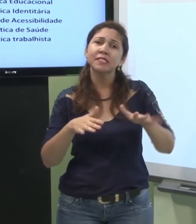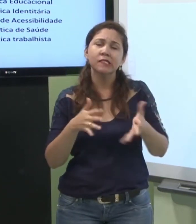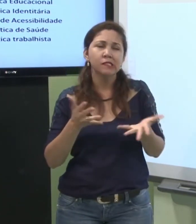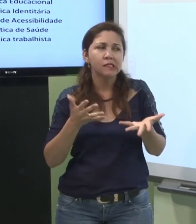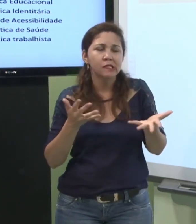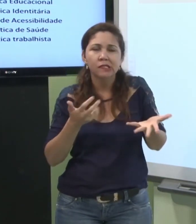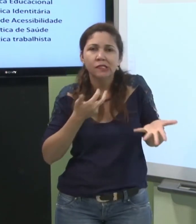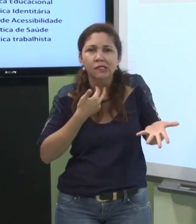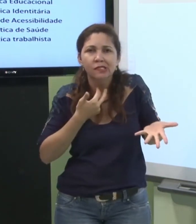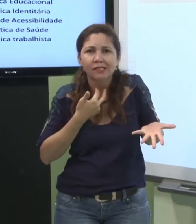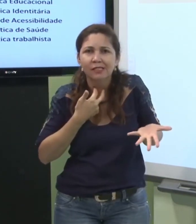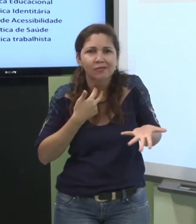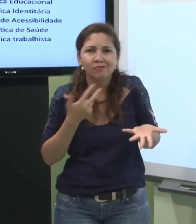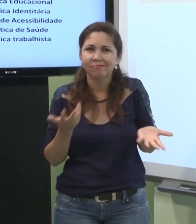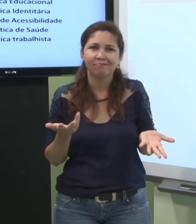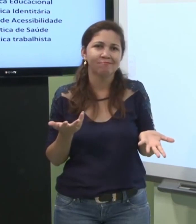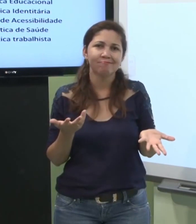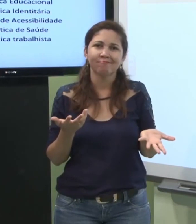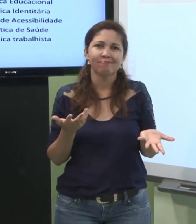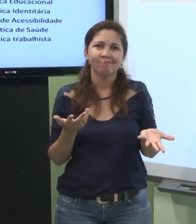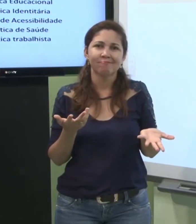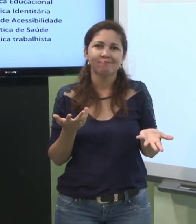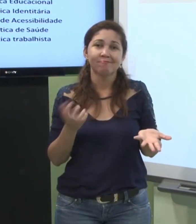às vezes a pessoa não pode ir